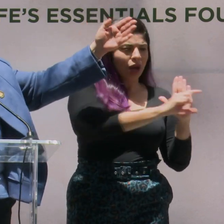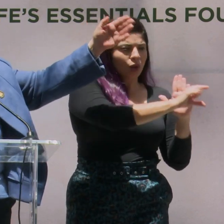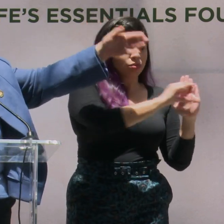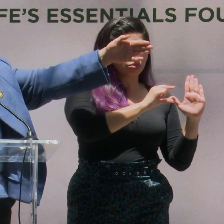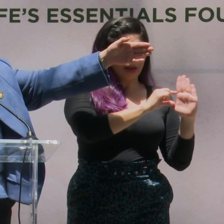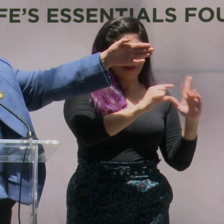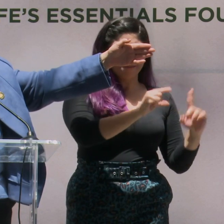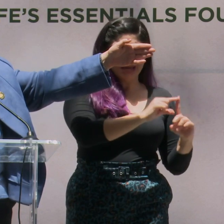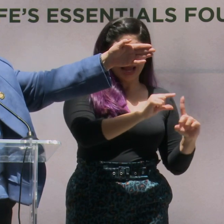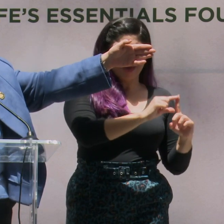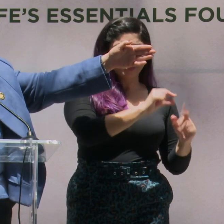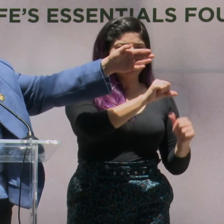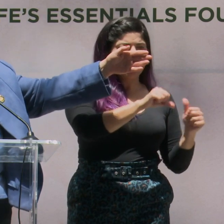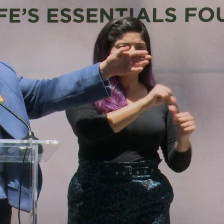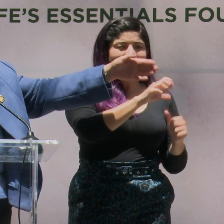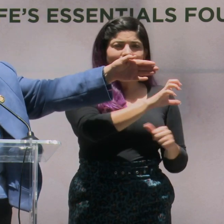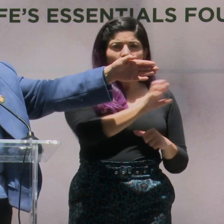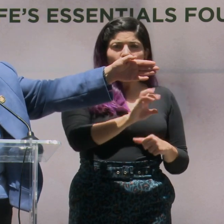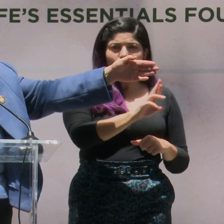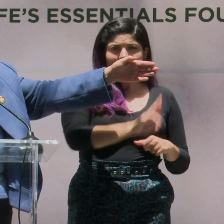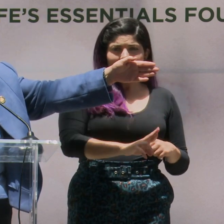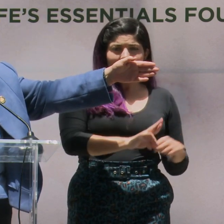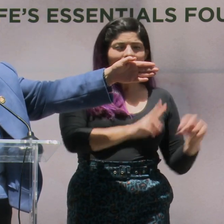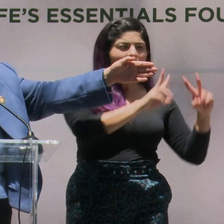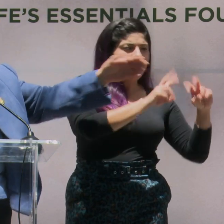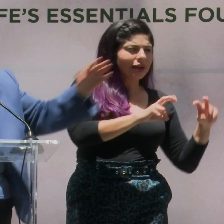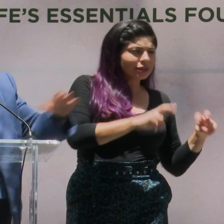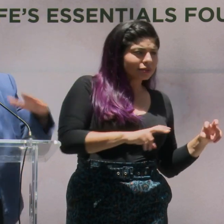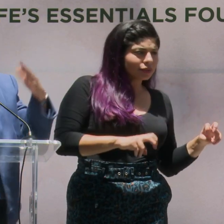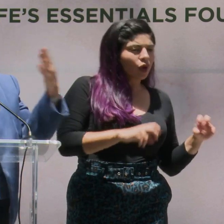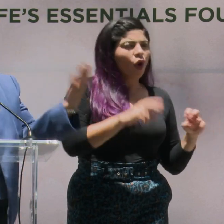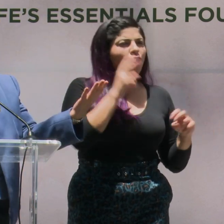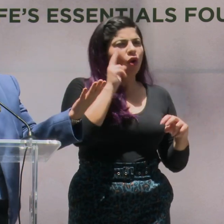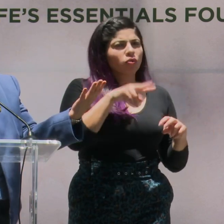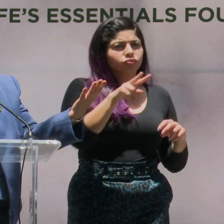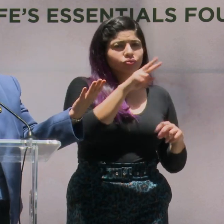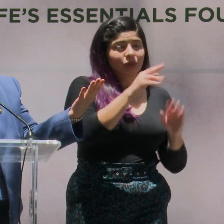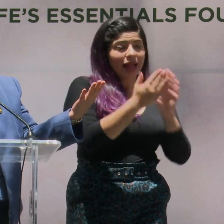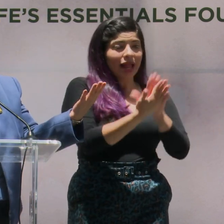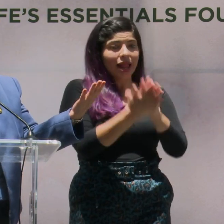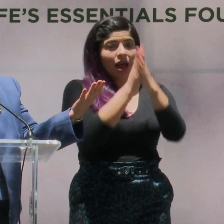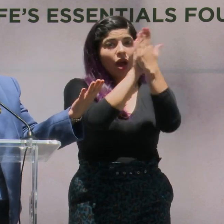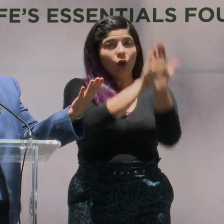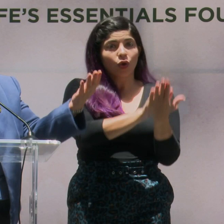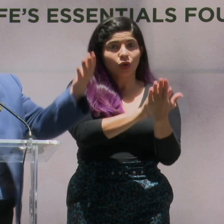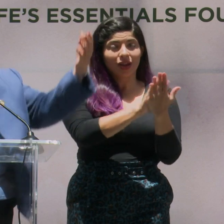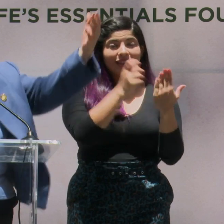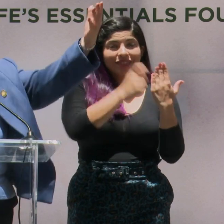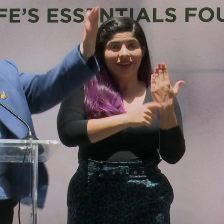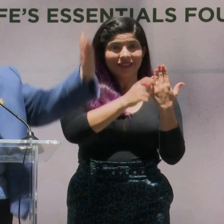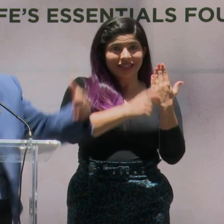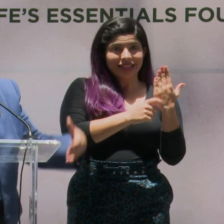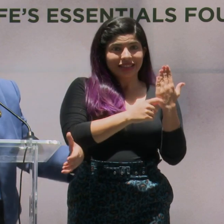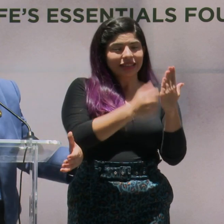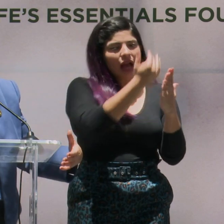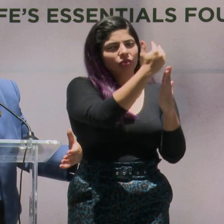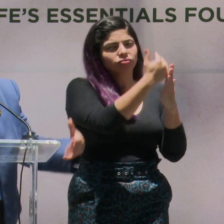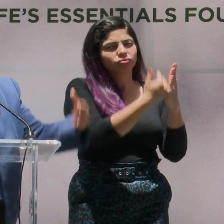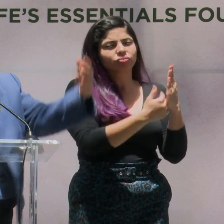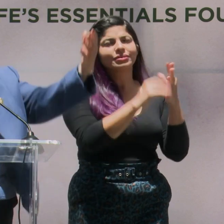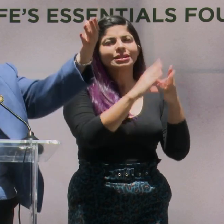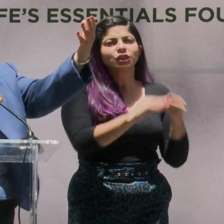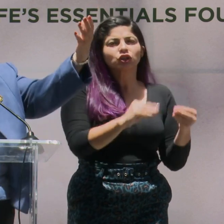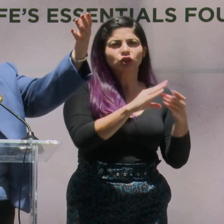Essential Costa Rica Explore Year Round. Del otro lado de la revista va a venir una historia,